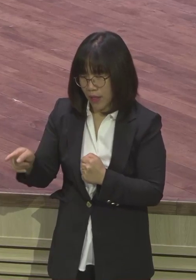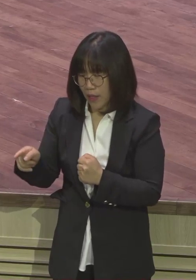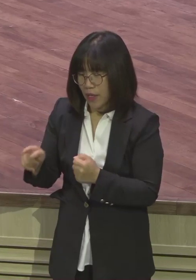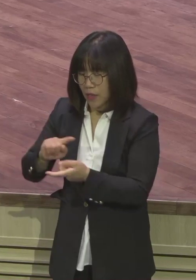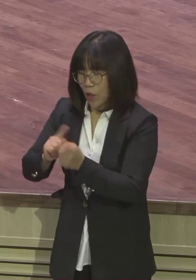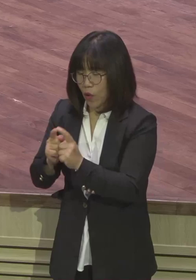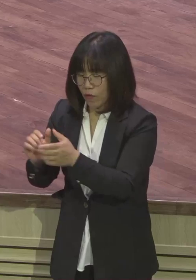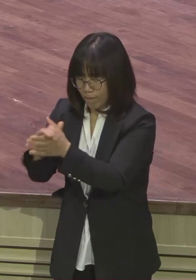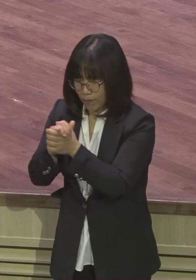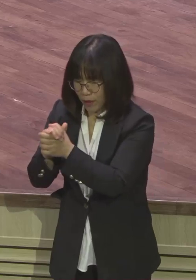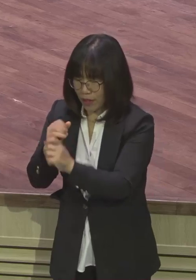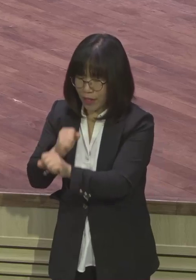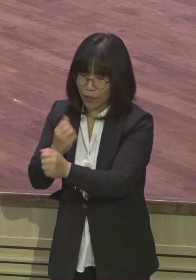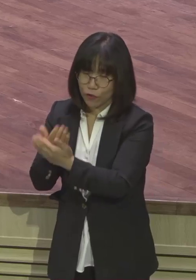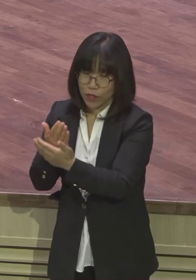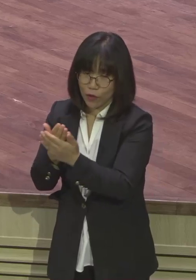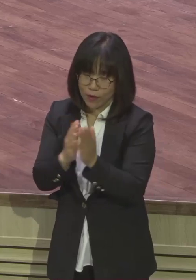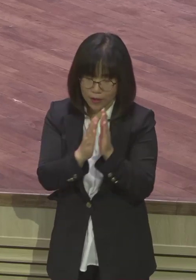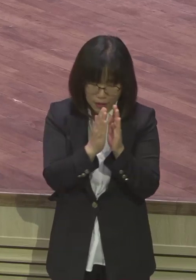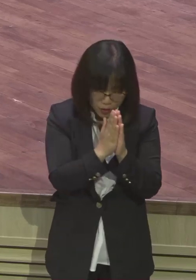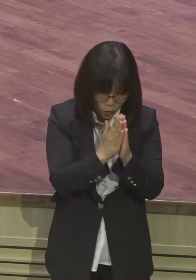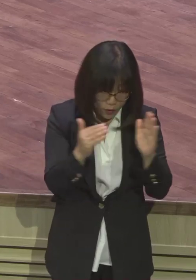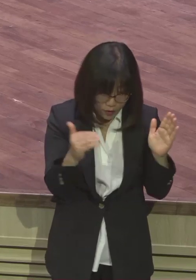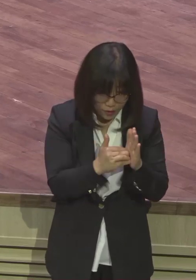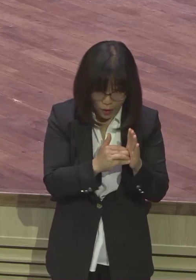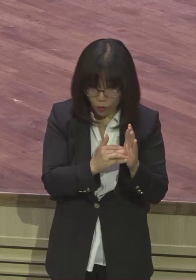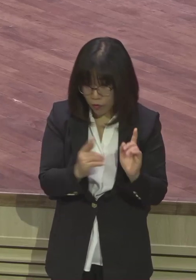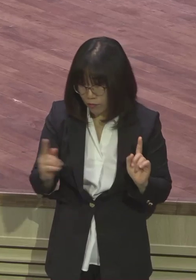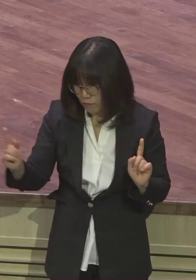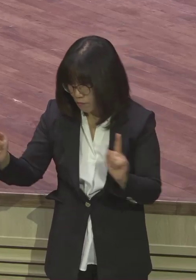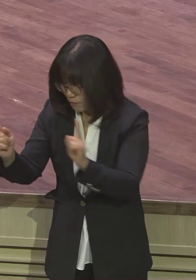조합사사. 그러면 하나님이 작업한다니까 똑같다니까요.